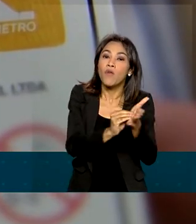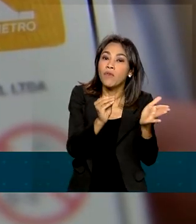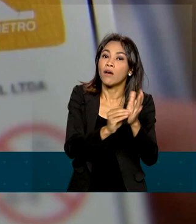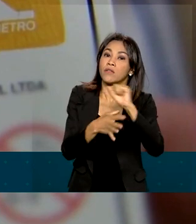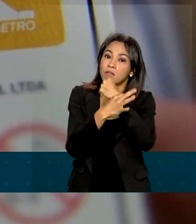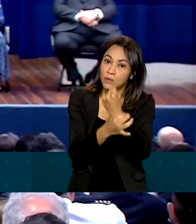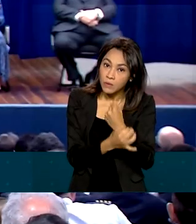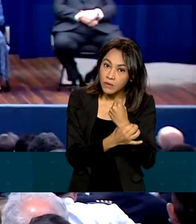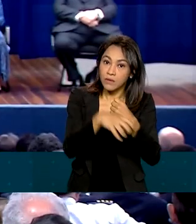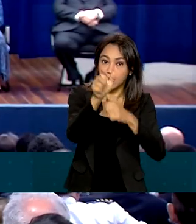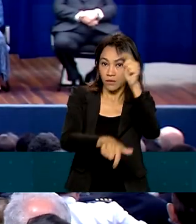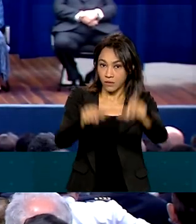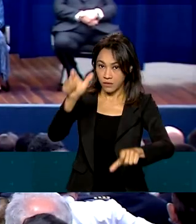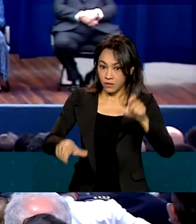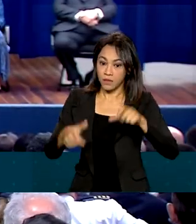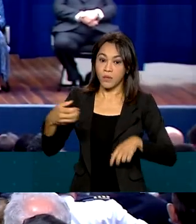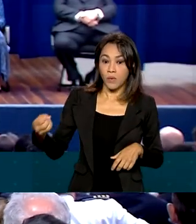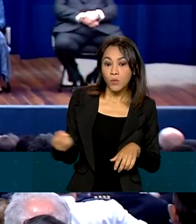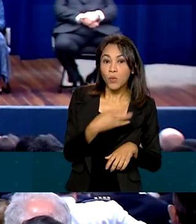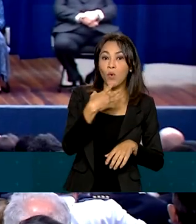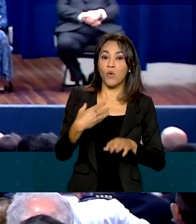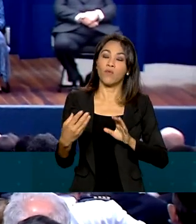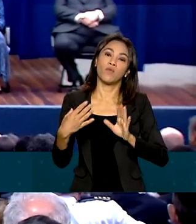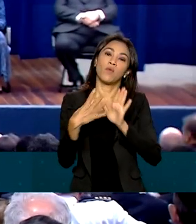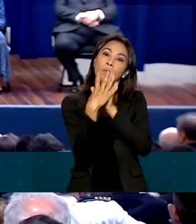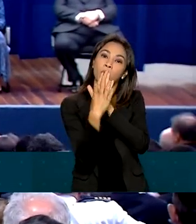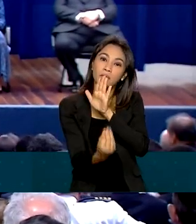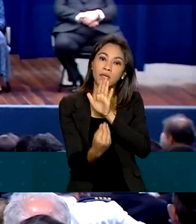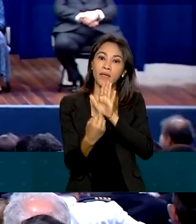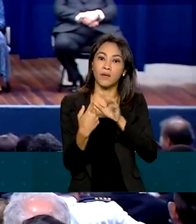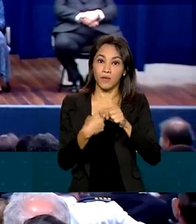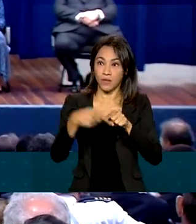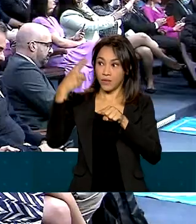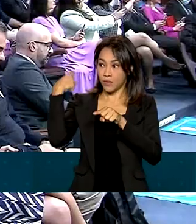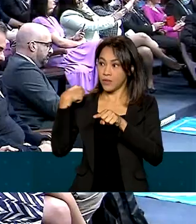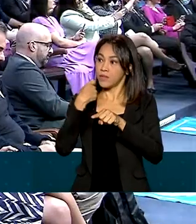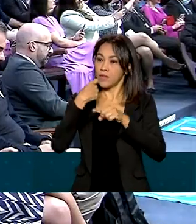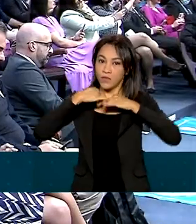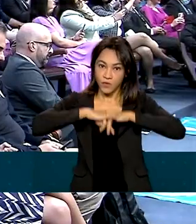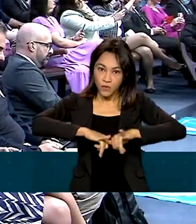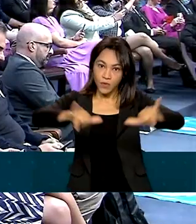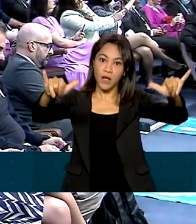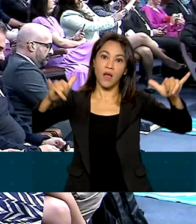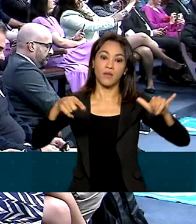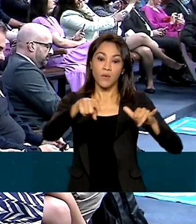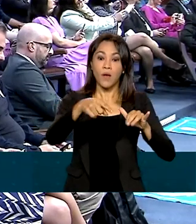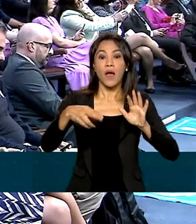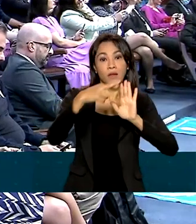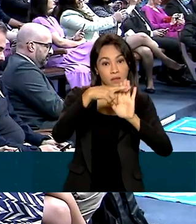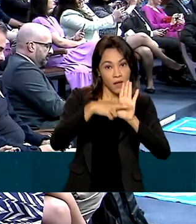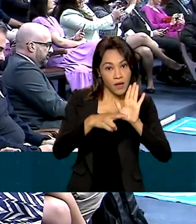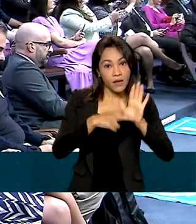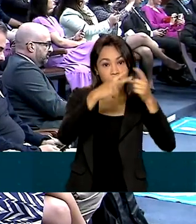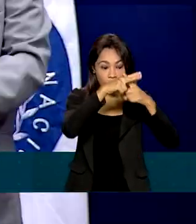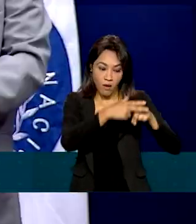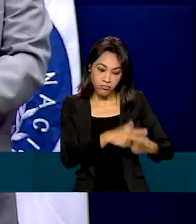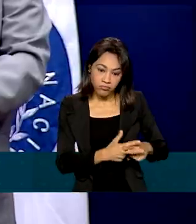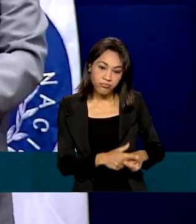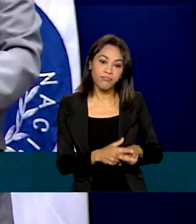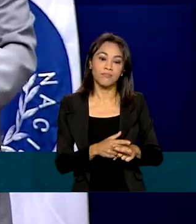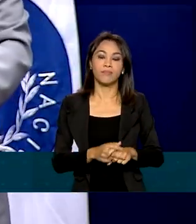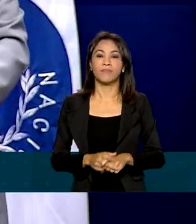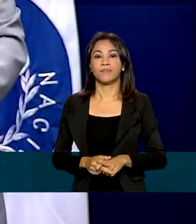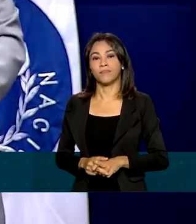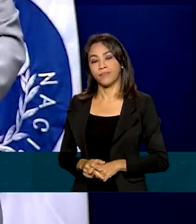consumidores. Com o novo modelo regulatório lançado nesta sexta-feira, as normas serão atualizadas. Os